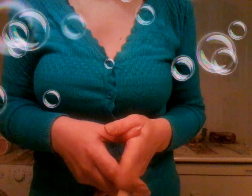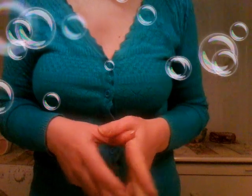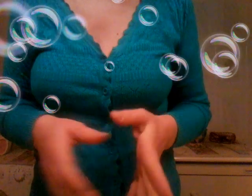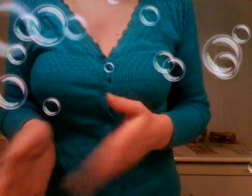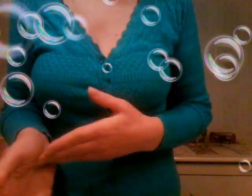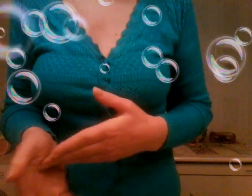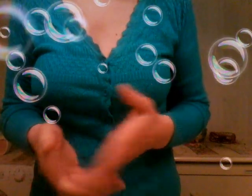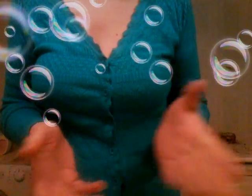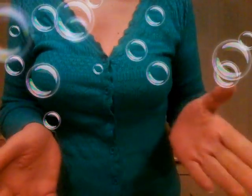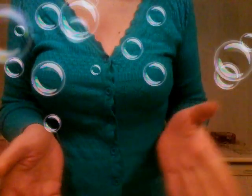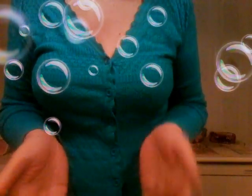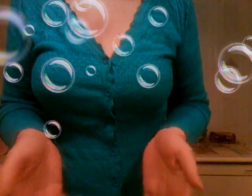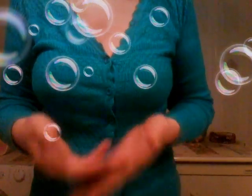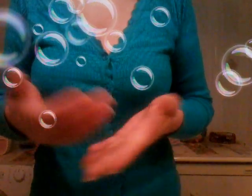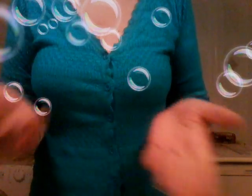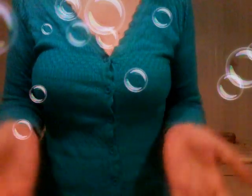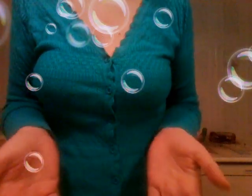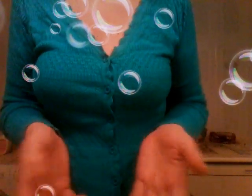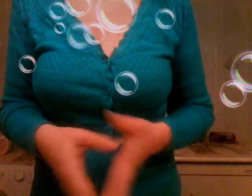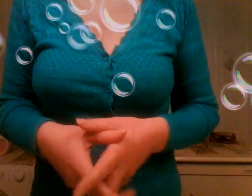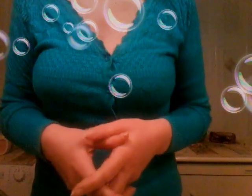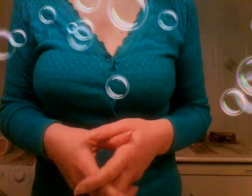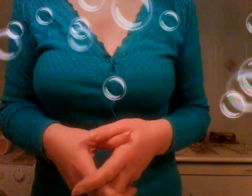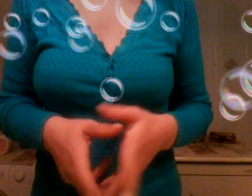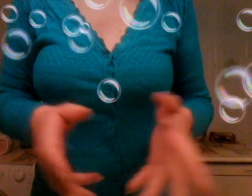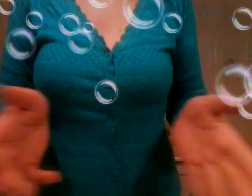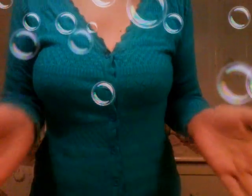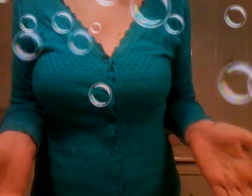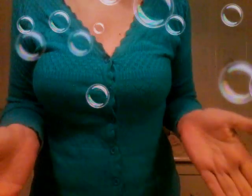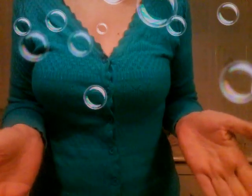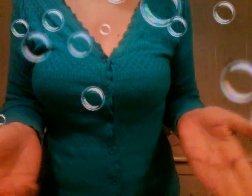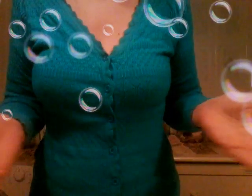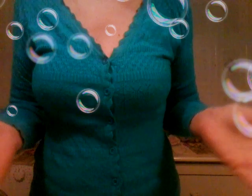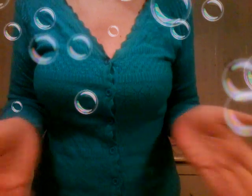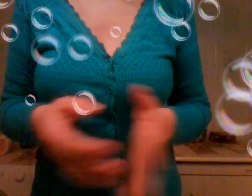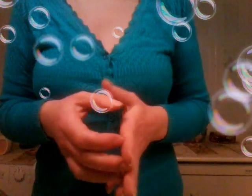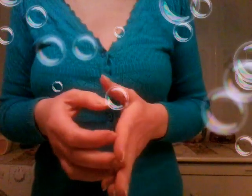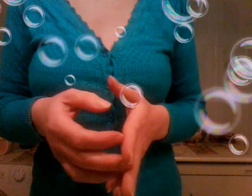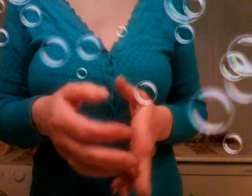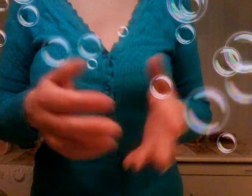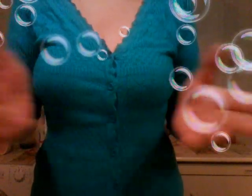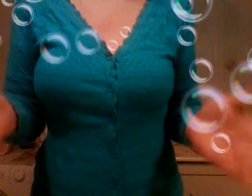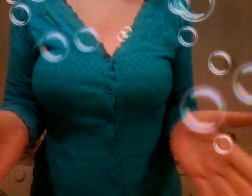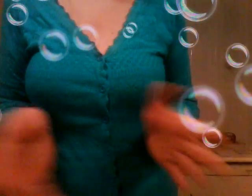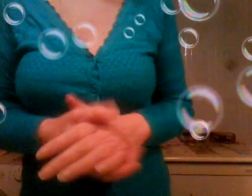se volete farvi pagare farvi fare tutto da lei anche sessualmente visto che ora va di